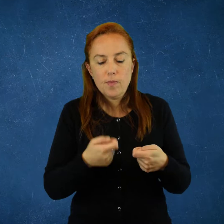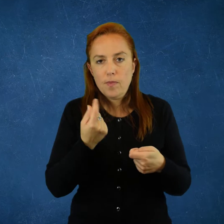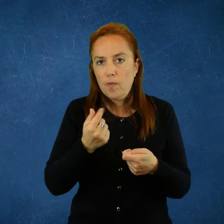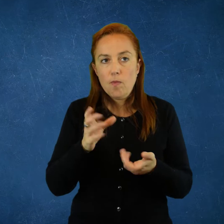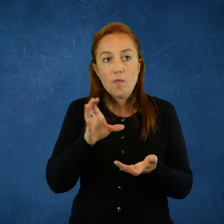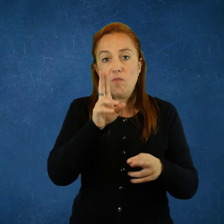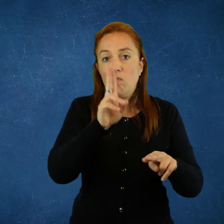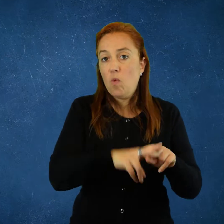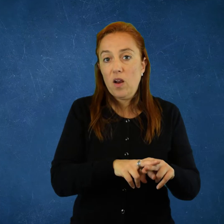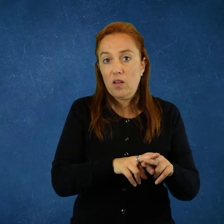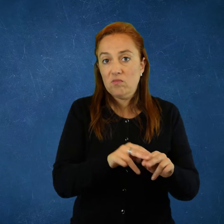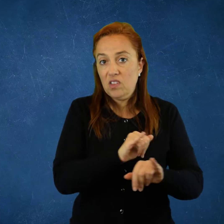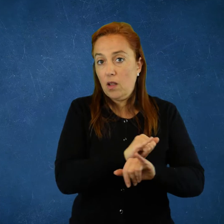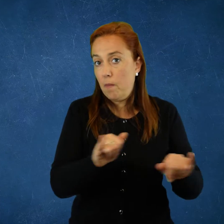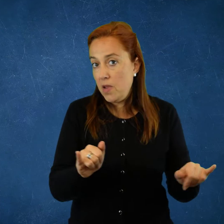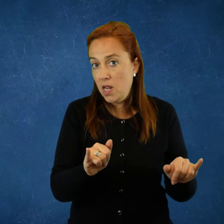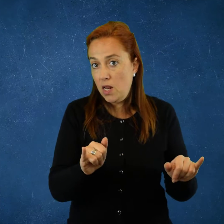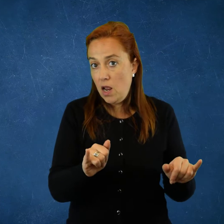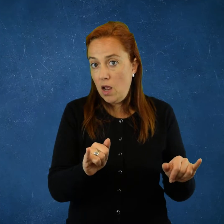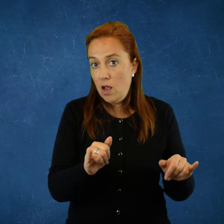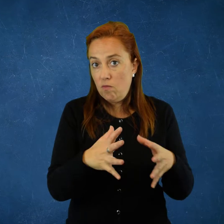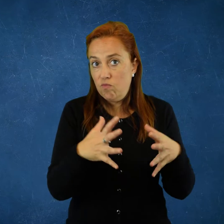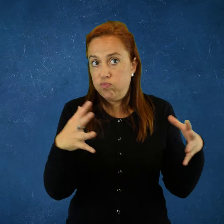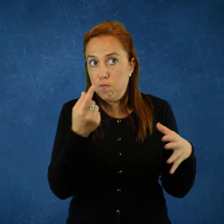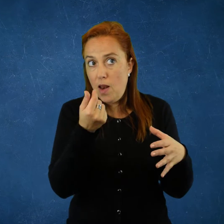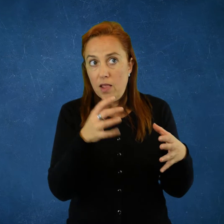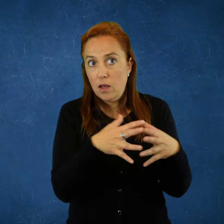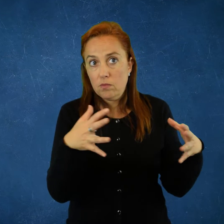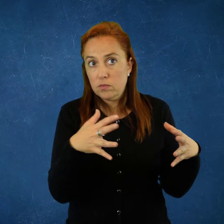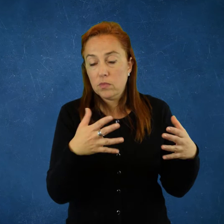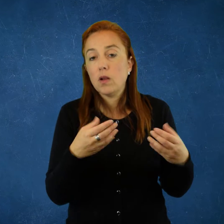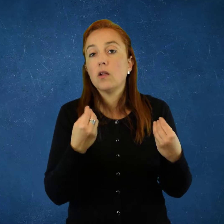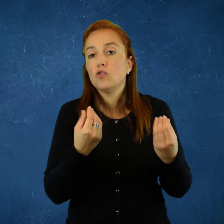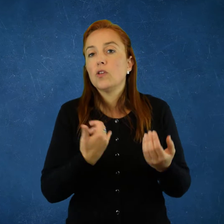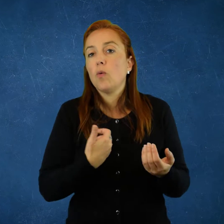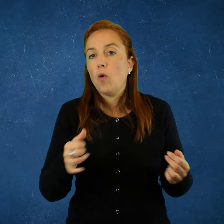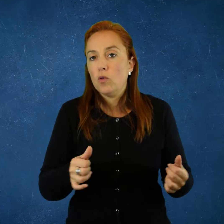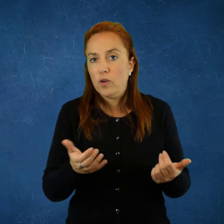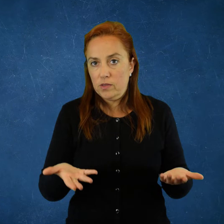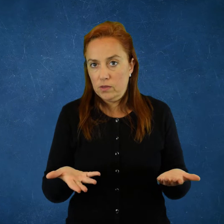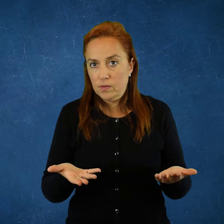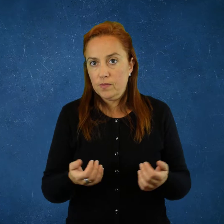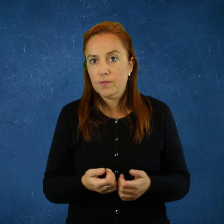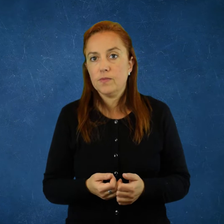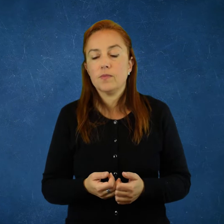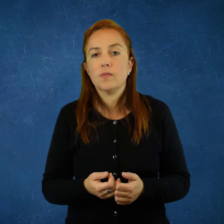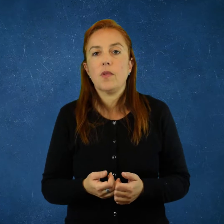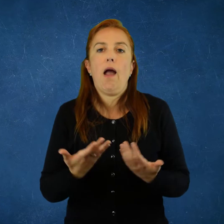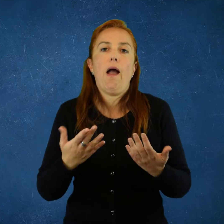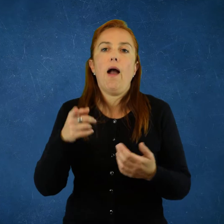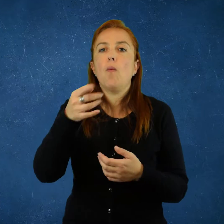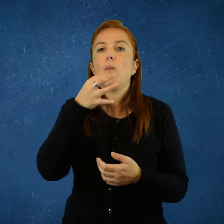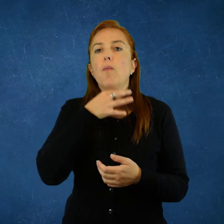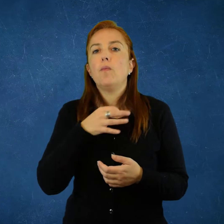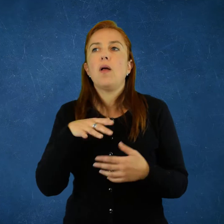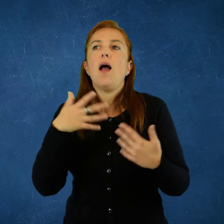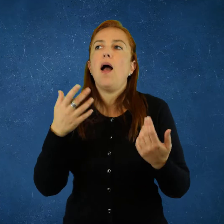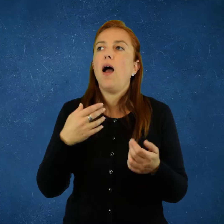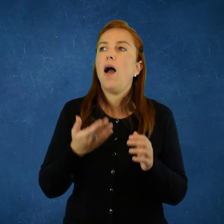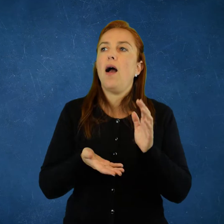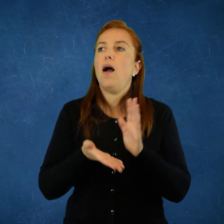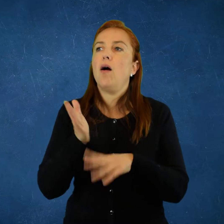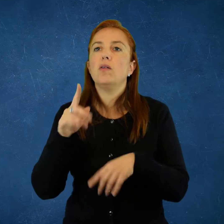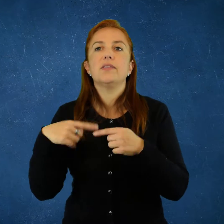yo, capitalista, no reinvierto, el capitalismo muere, necesariamente ha de crecer para no sucumbir.